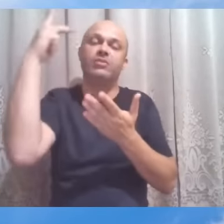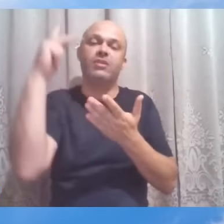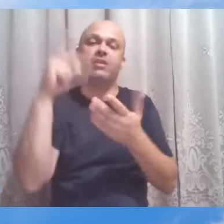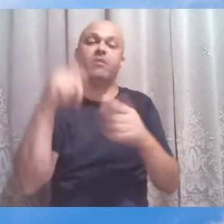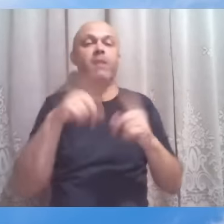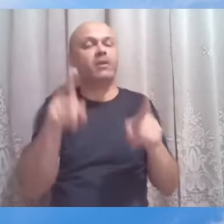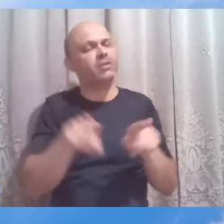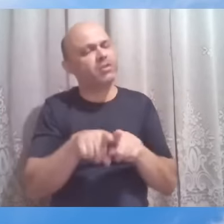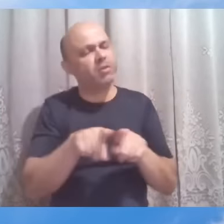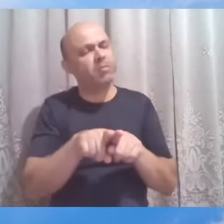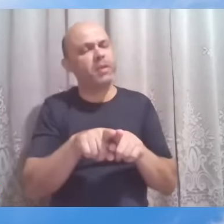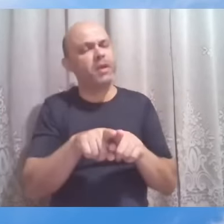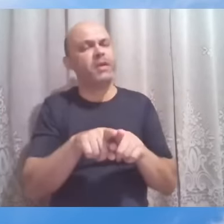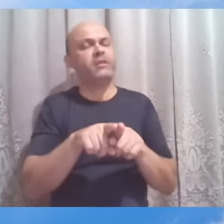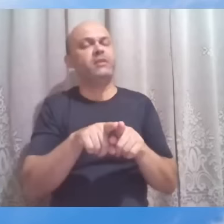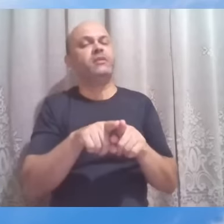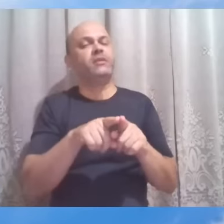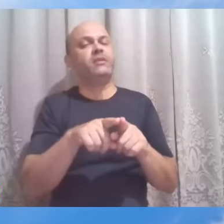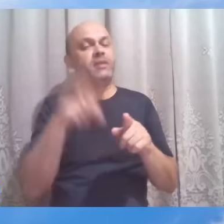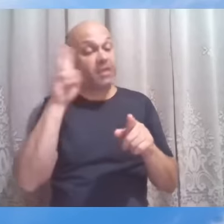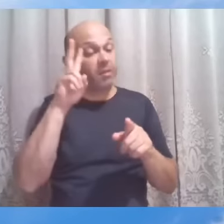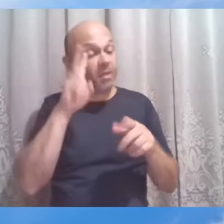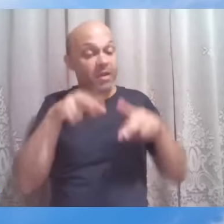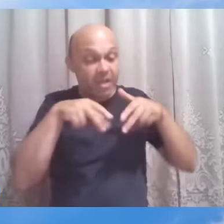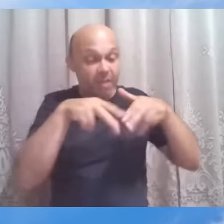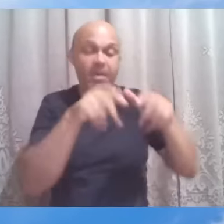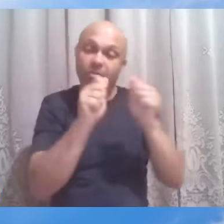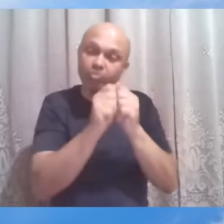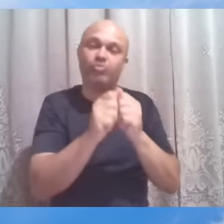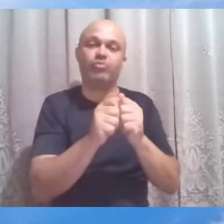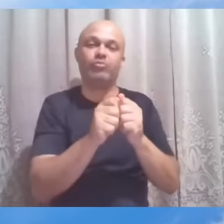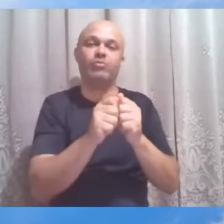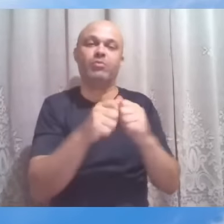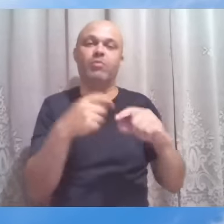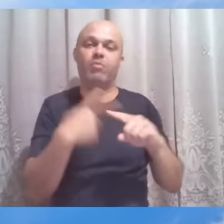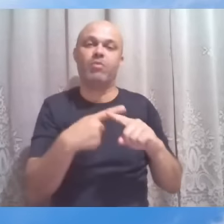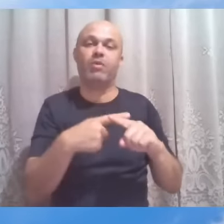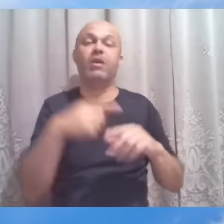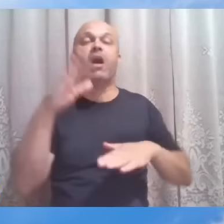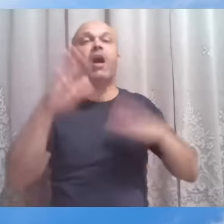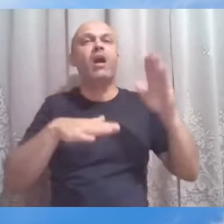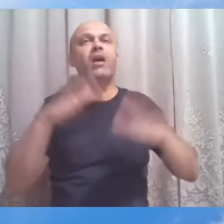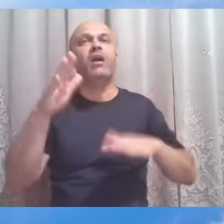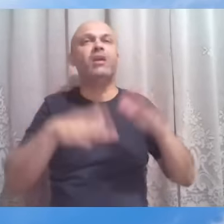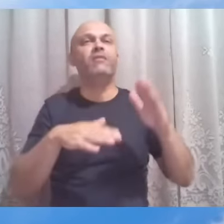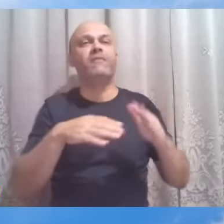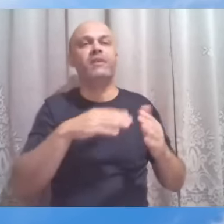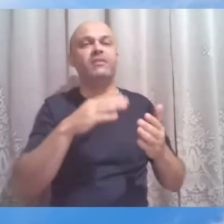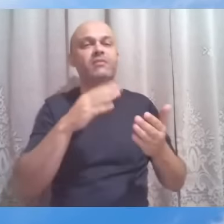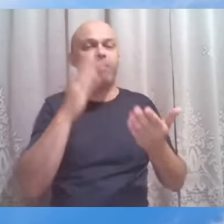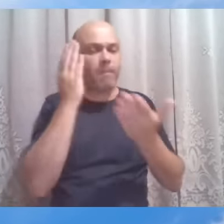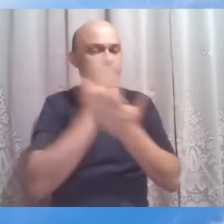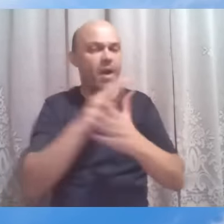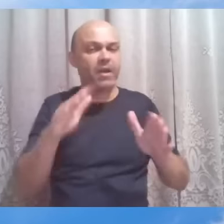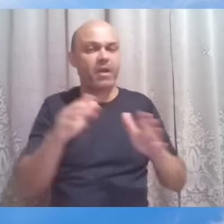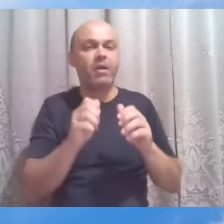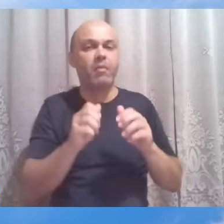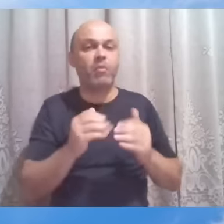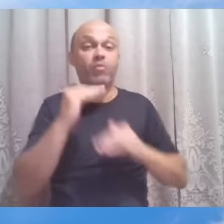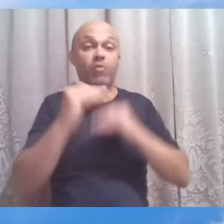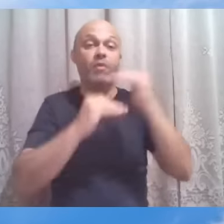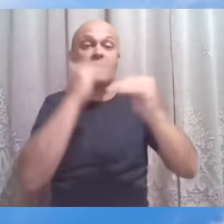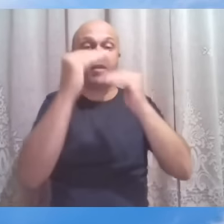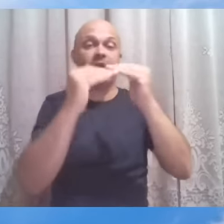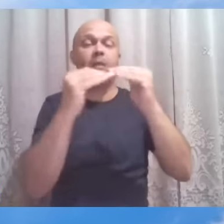deixando de caminhar por isso. Porque quantas vezes deixamos de avançar a pretexto de ficarmos